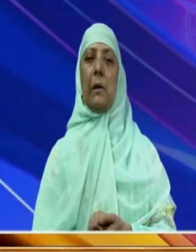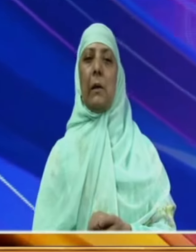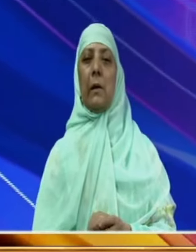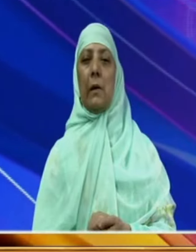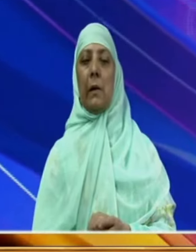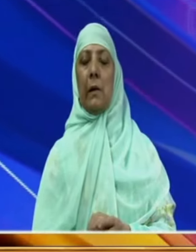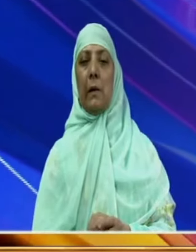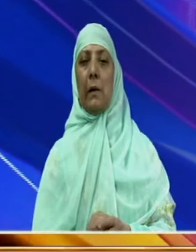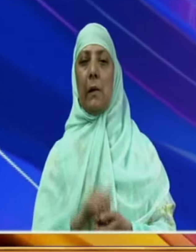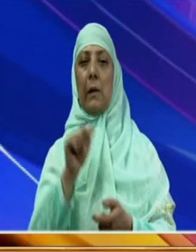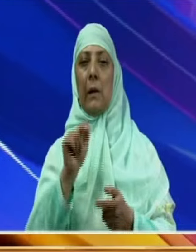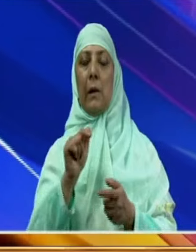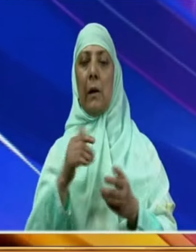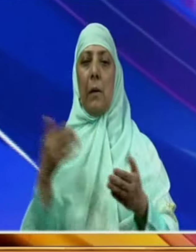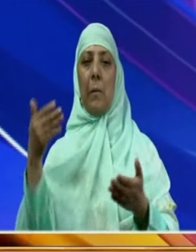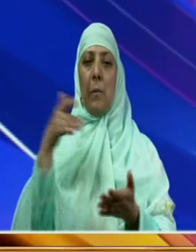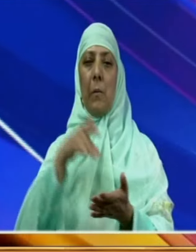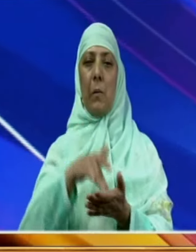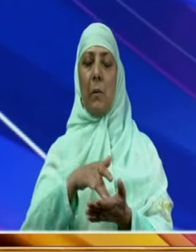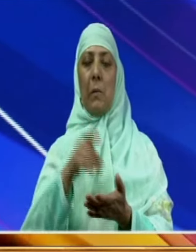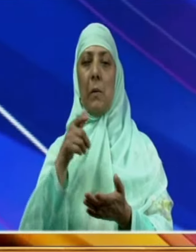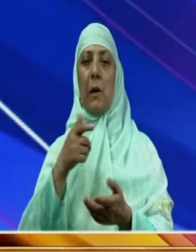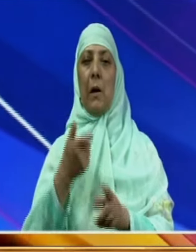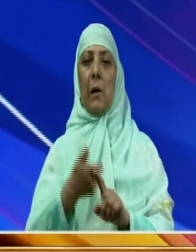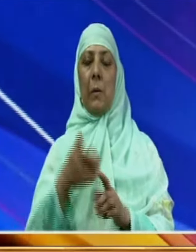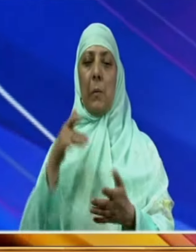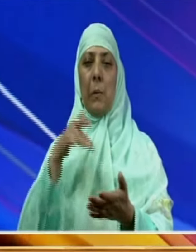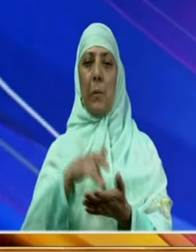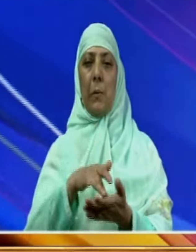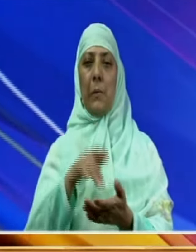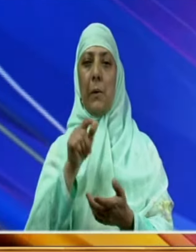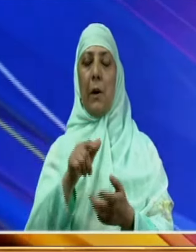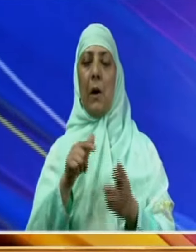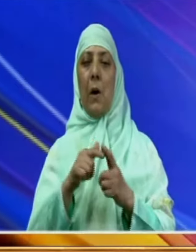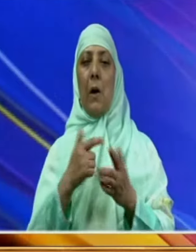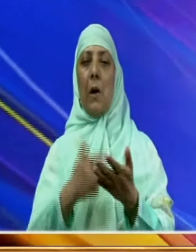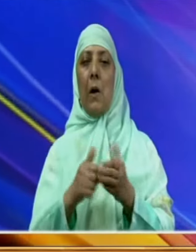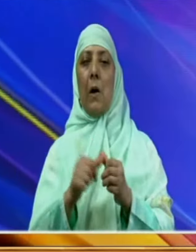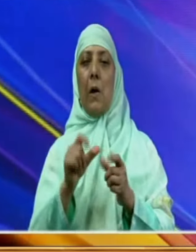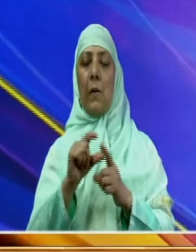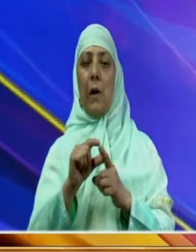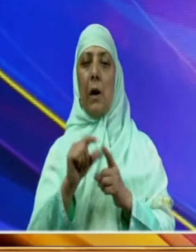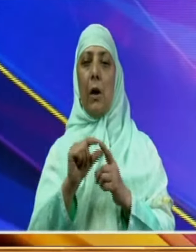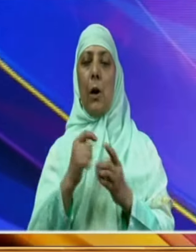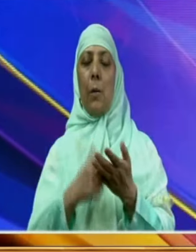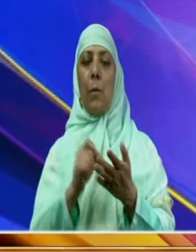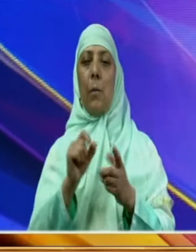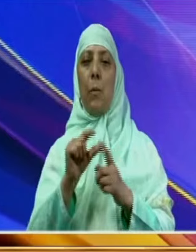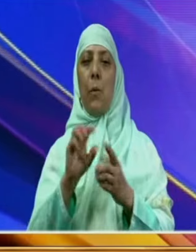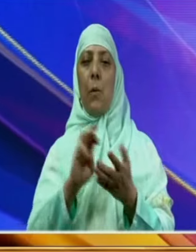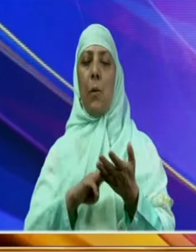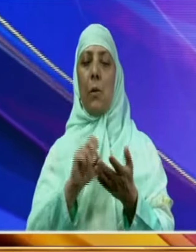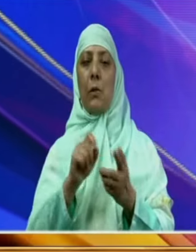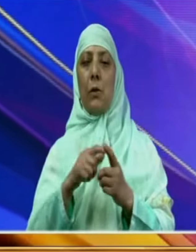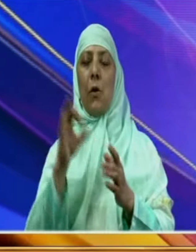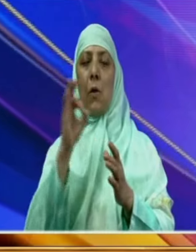یہاں پہنچنے پر ٹریڈ پرموشن آرگنائزیشن کے ڈائریکٹر